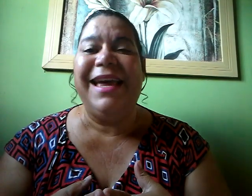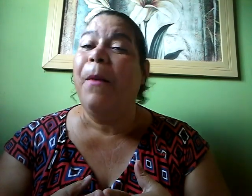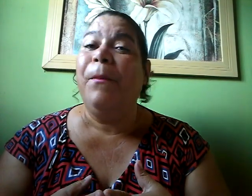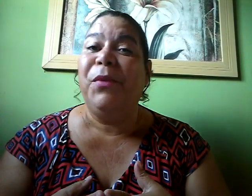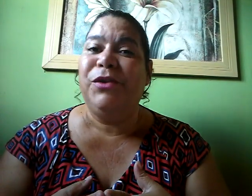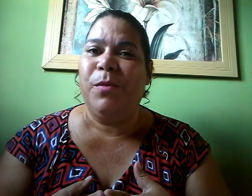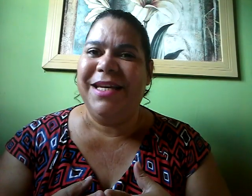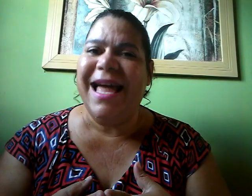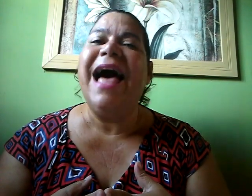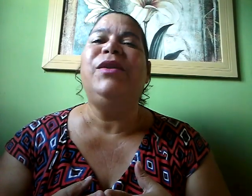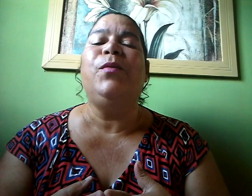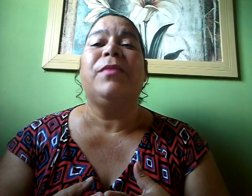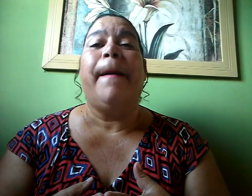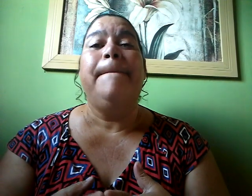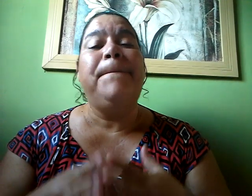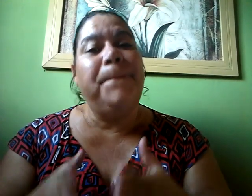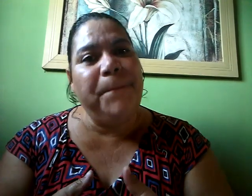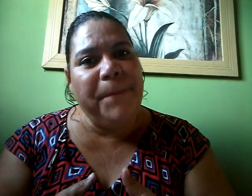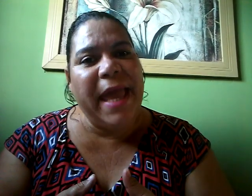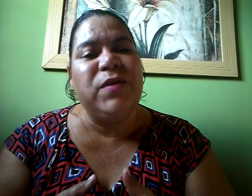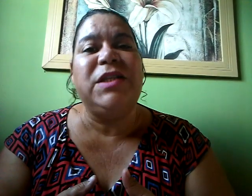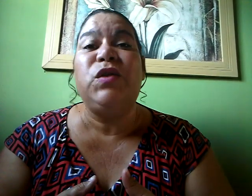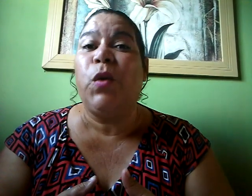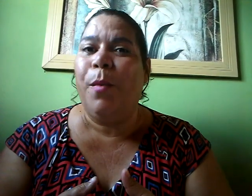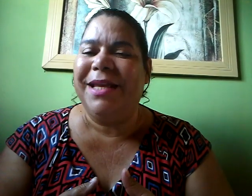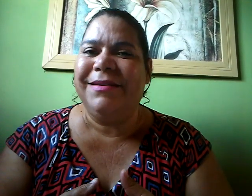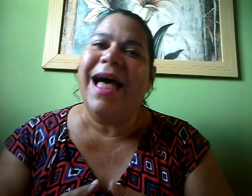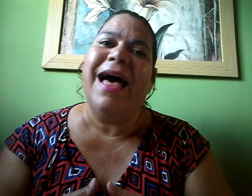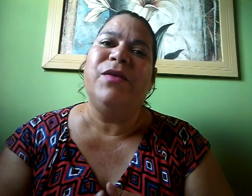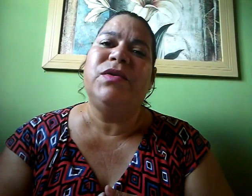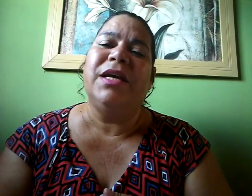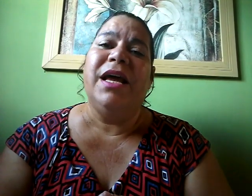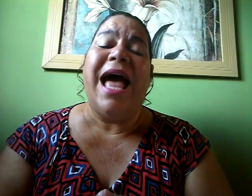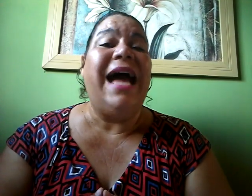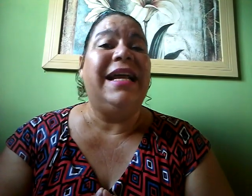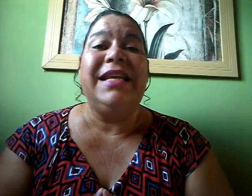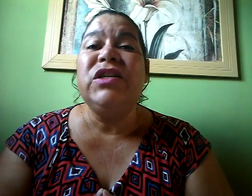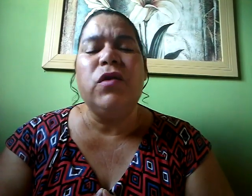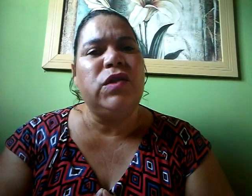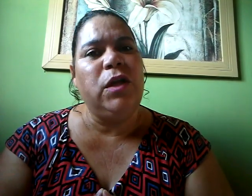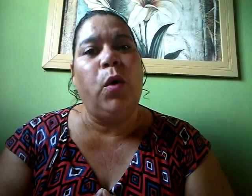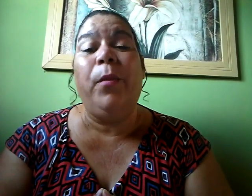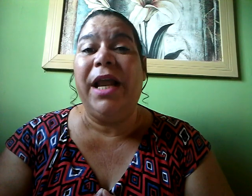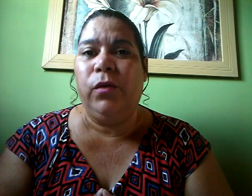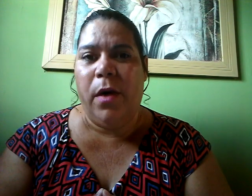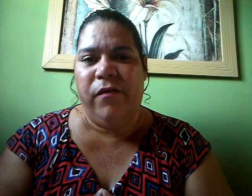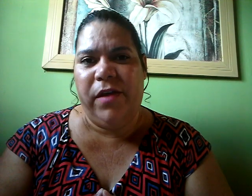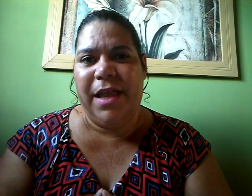Muito obrigado Pelos seus comentários Agradeço ao Senhor Pela tua vida